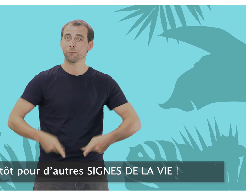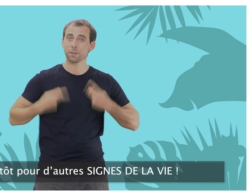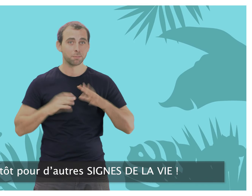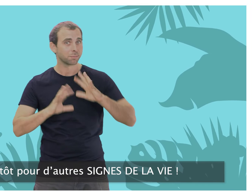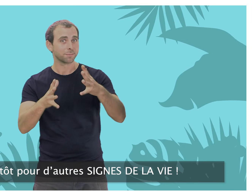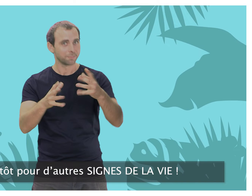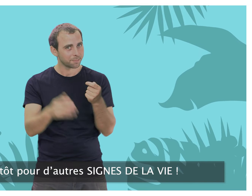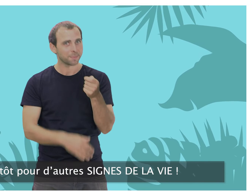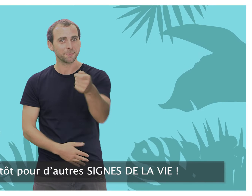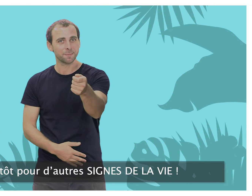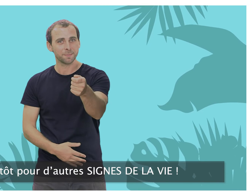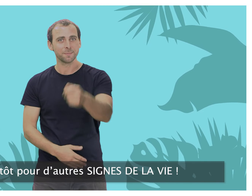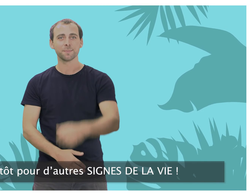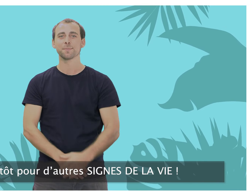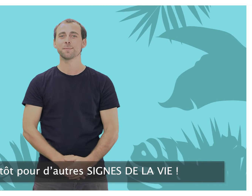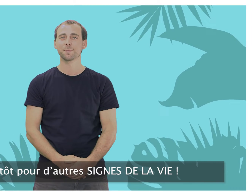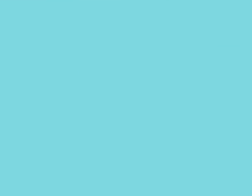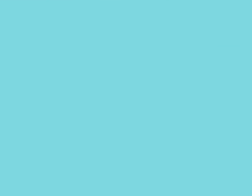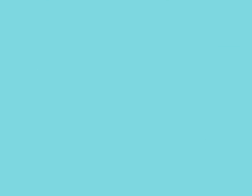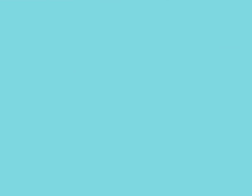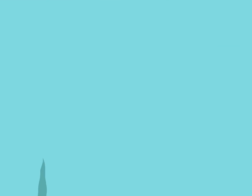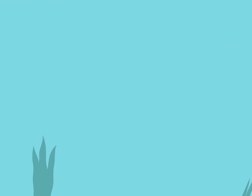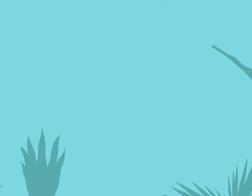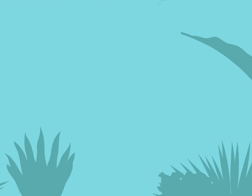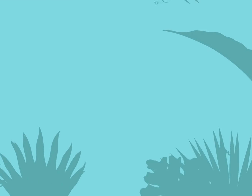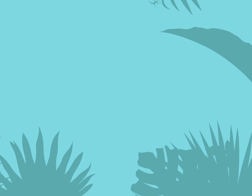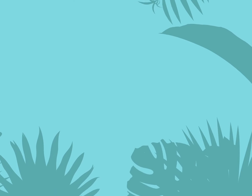Pour d'autres signes de la vie ! Sous